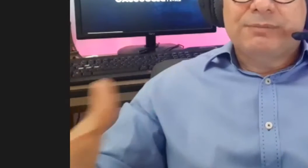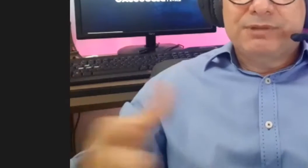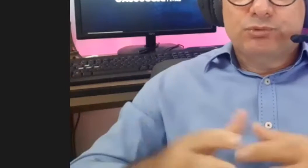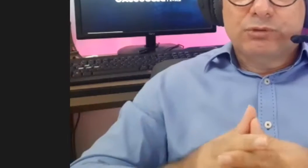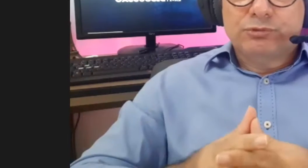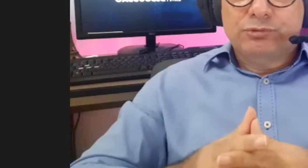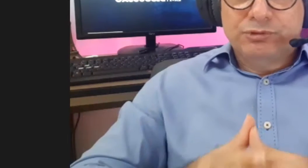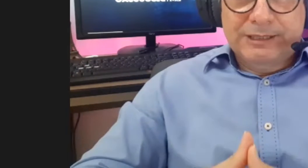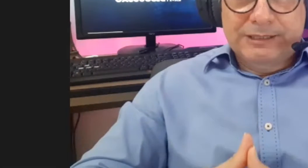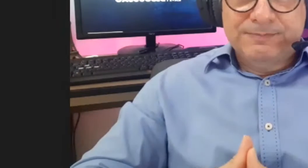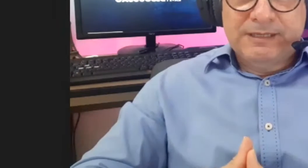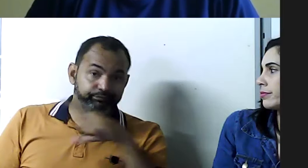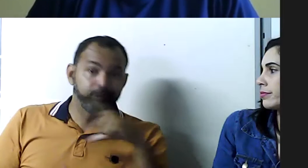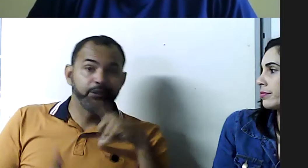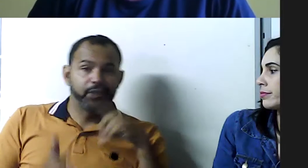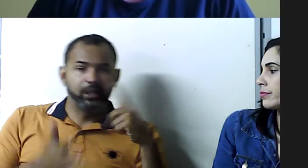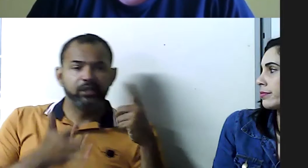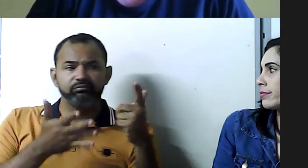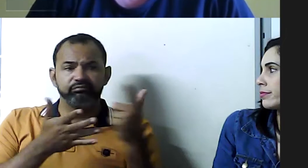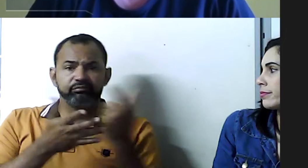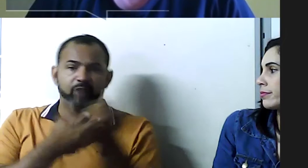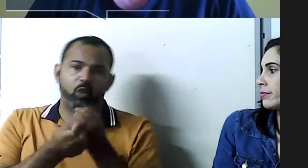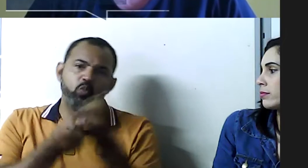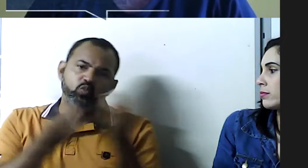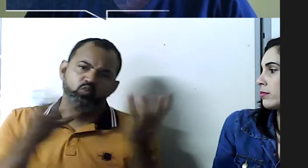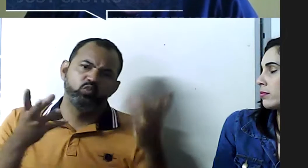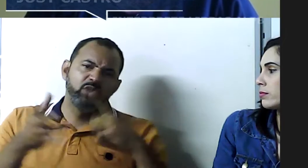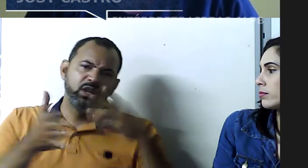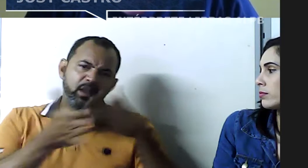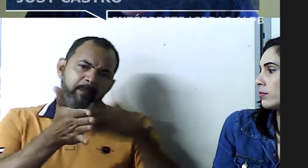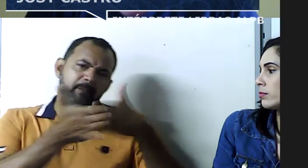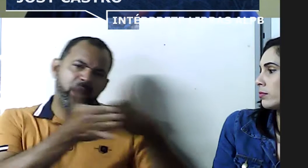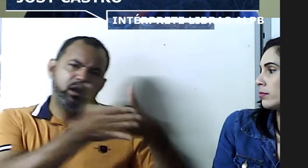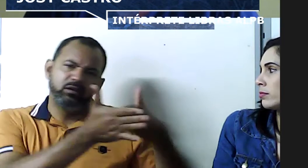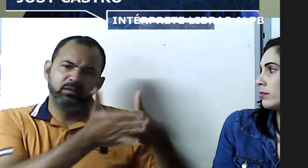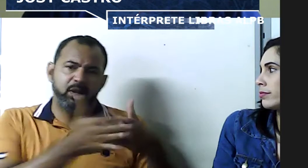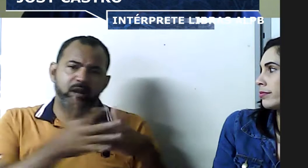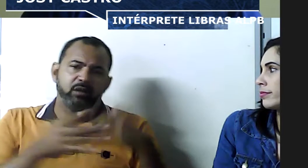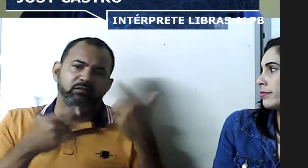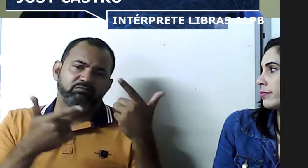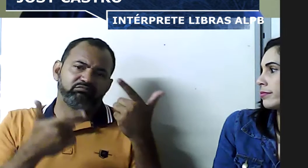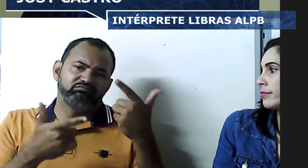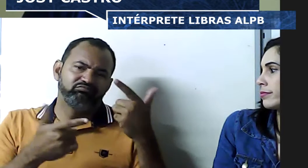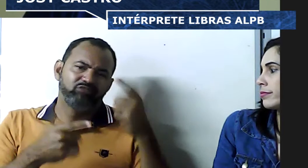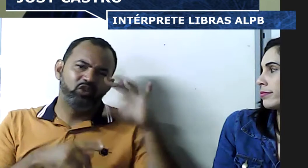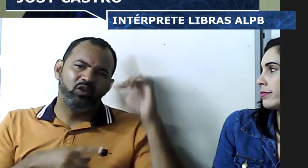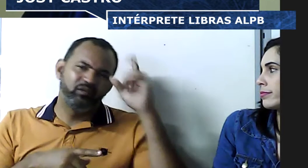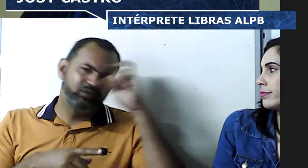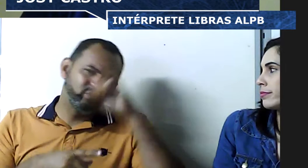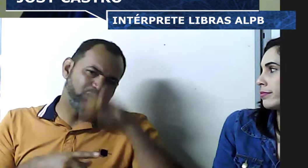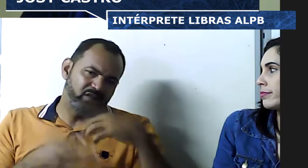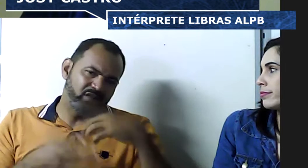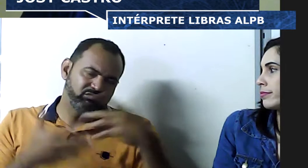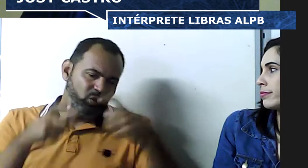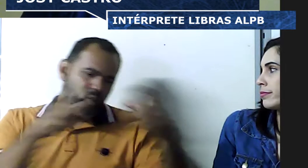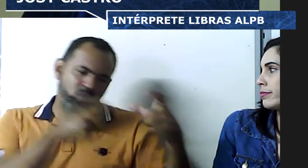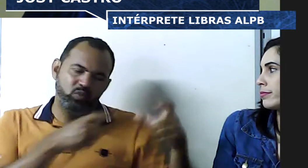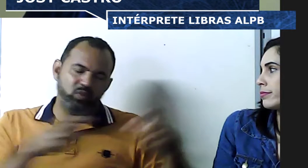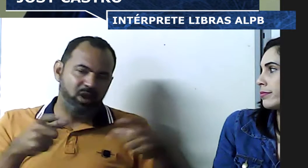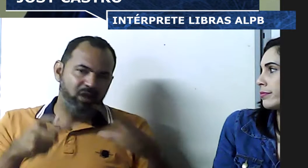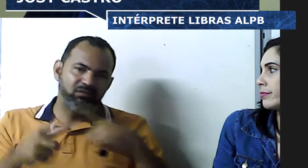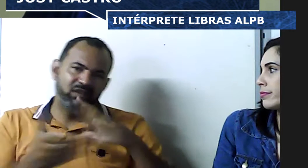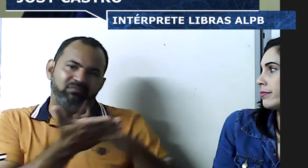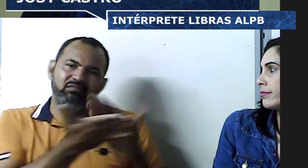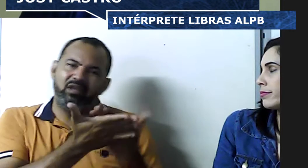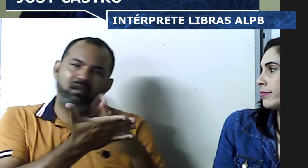desafios da pessoa com surdez? A nossa maior dificuldade, que nos deixam